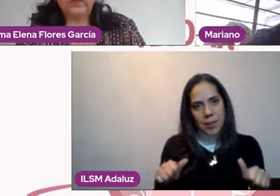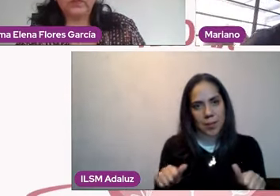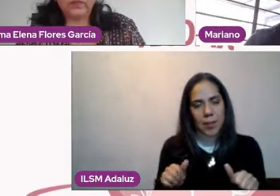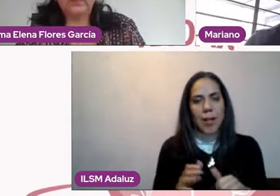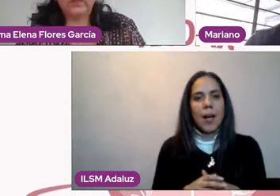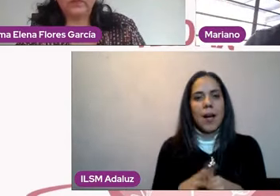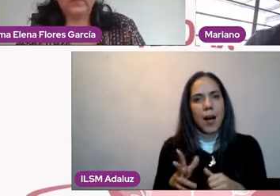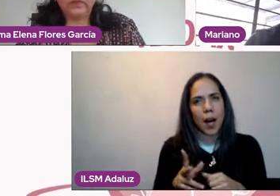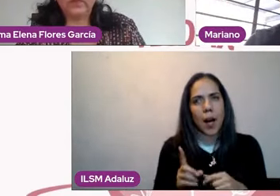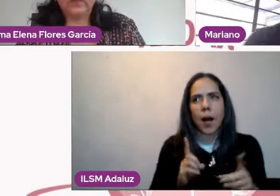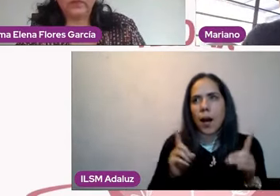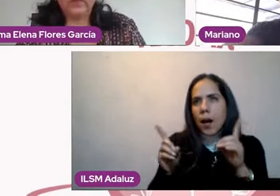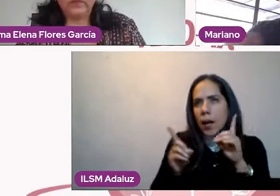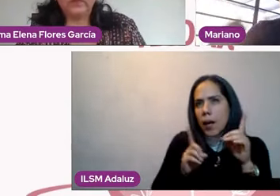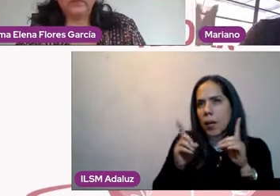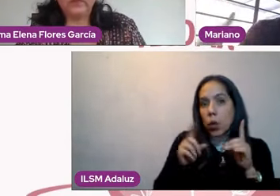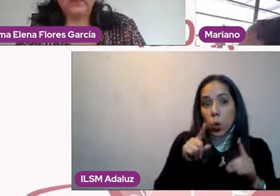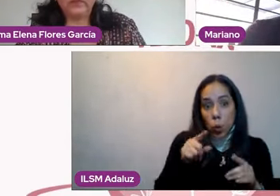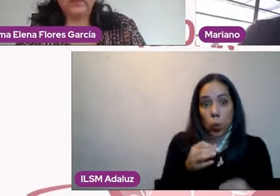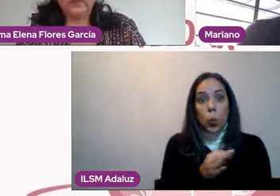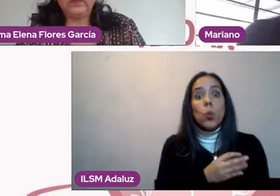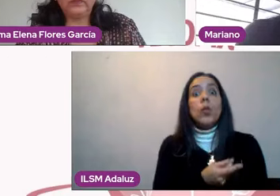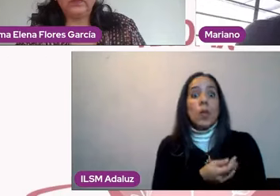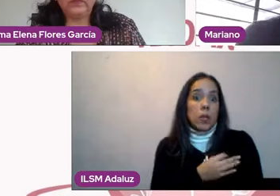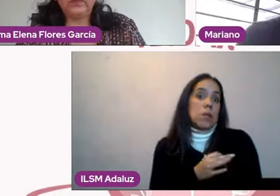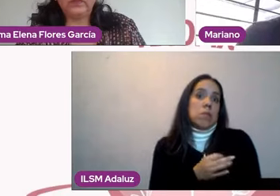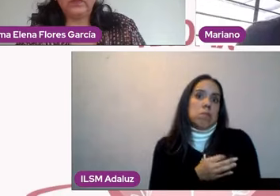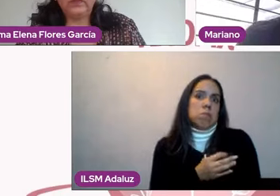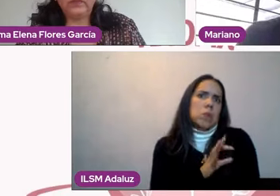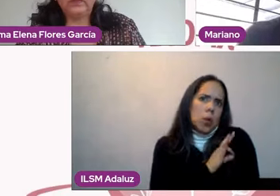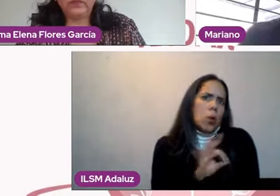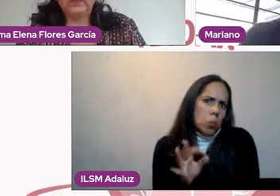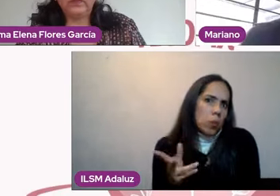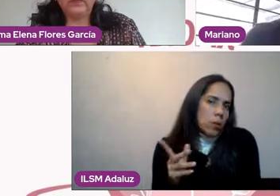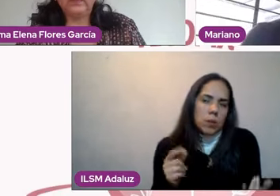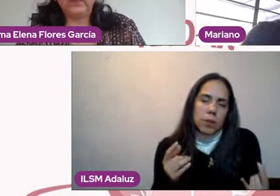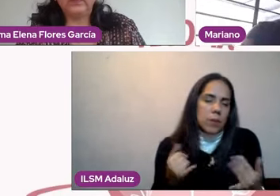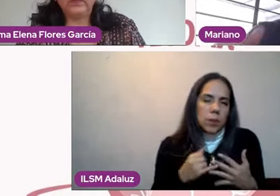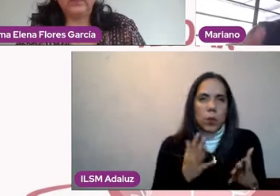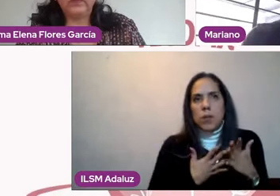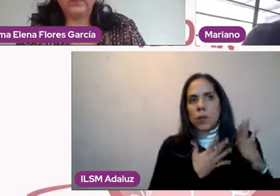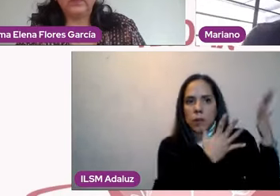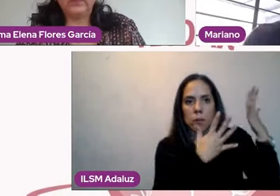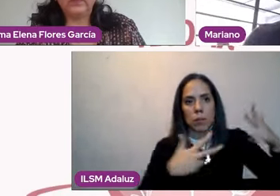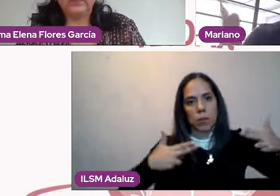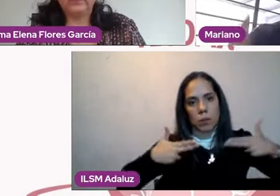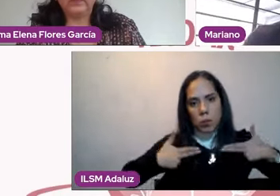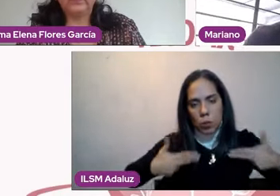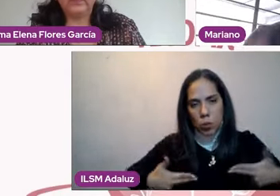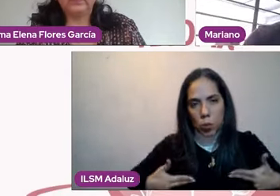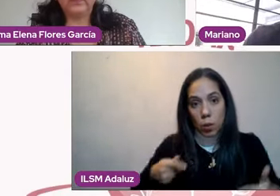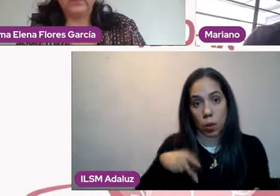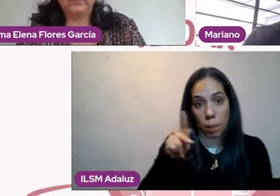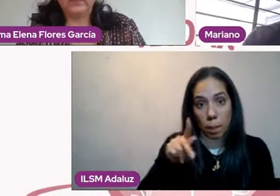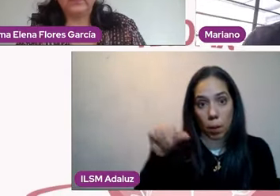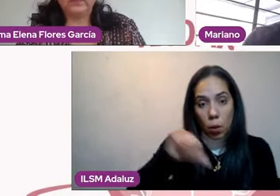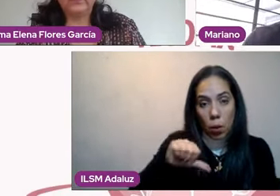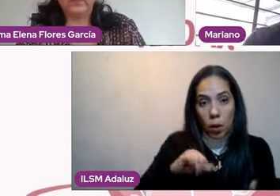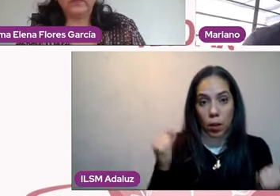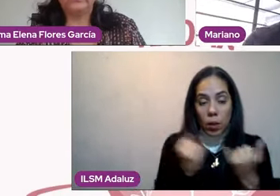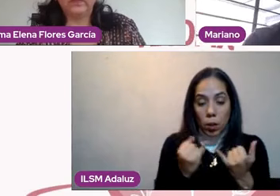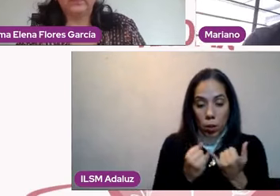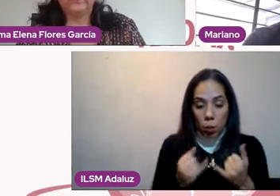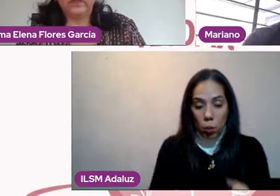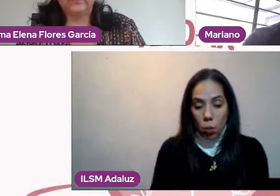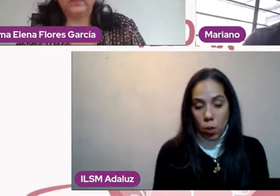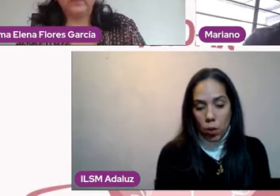ciertas inquietudes, porque al final son expresiones humanas. Entonces, en un mundo ideal, serían los papás desde un principio,